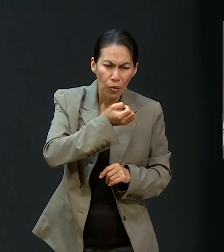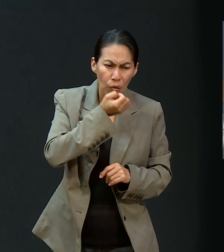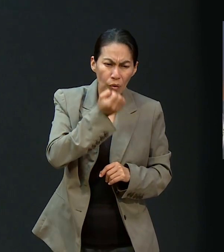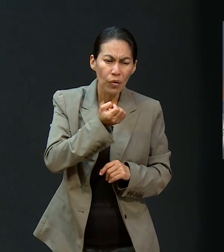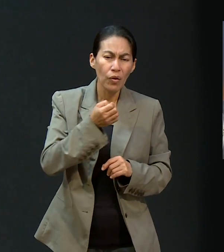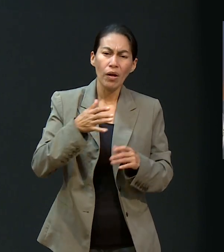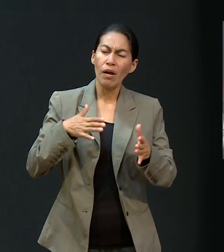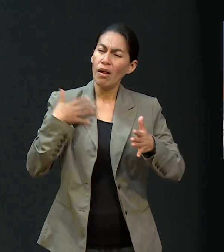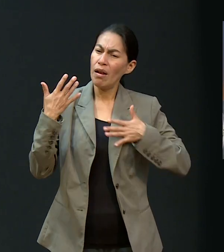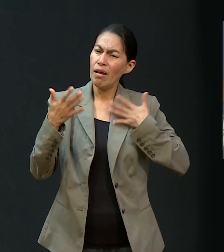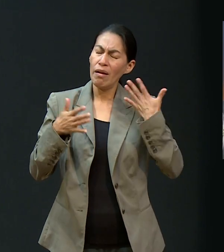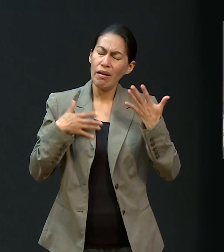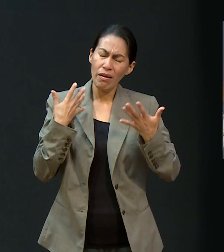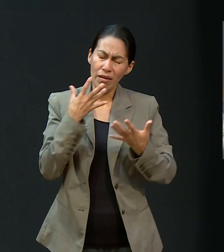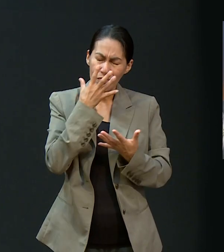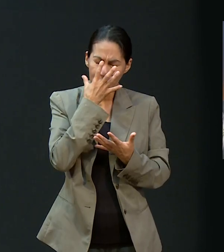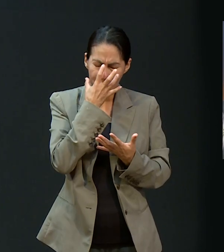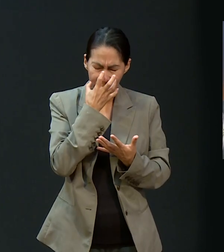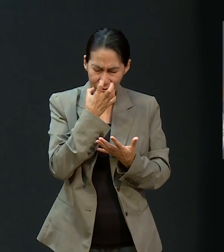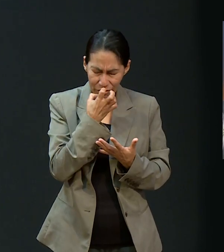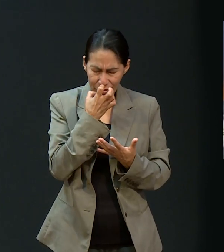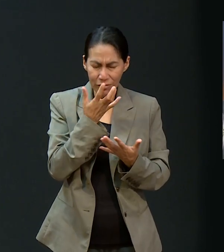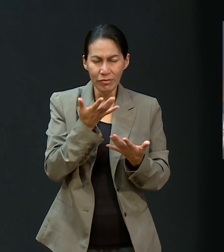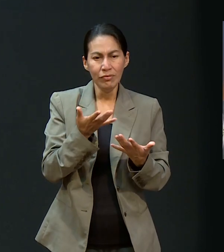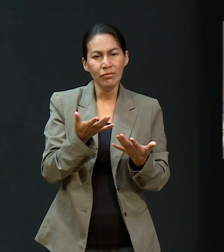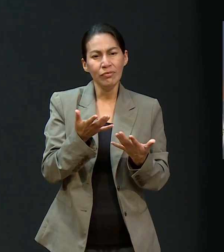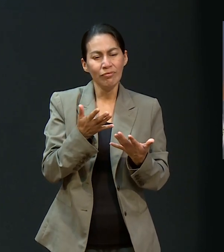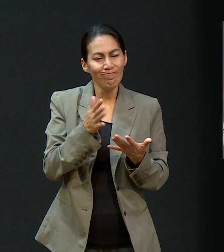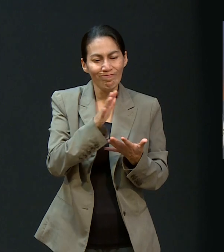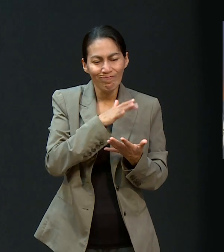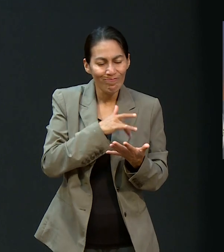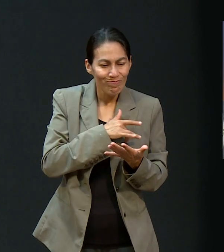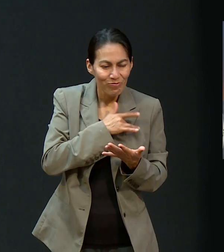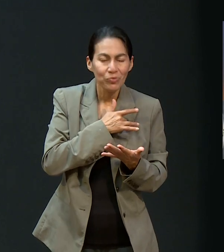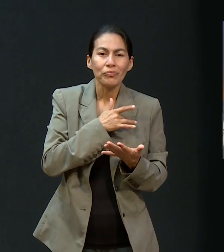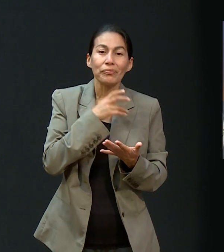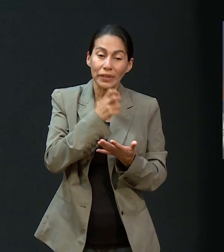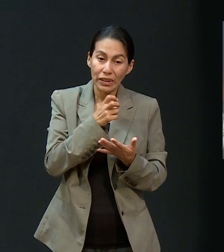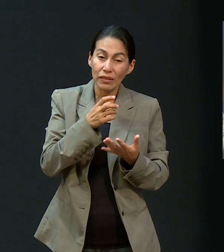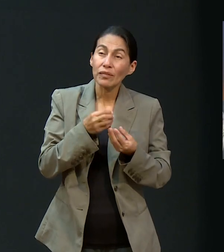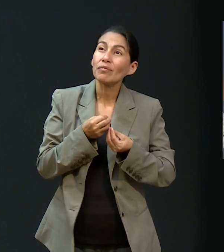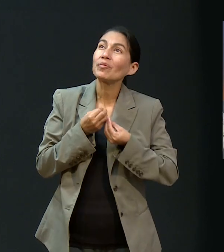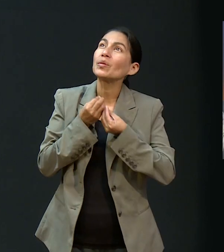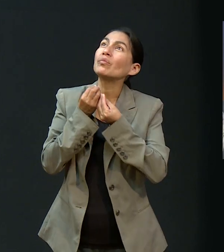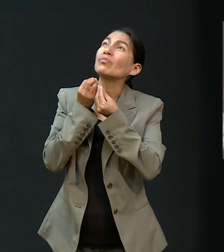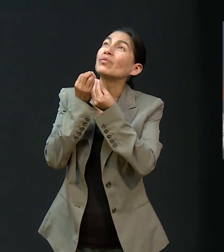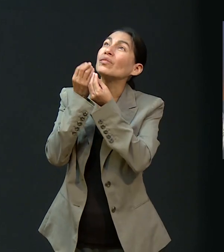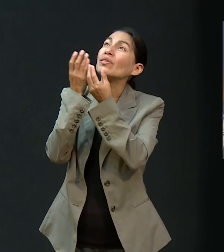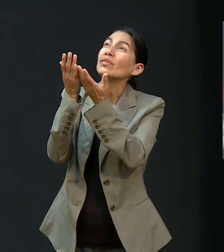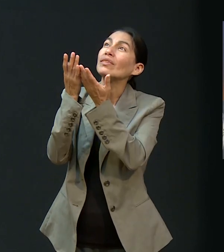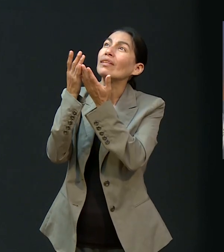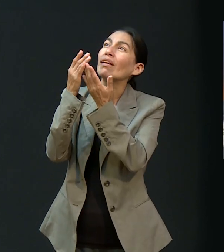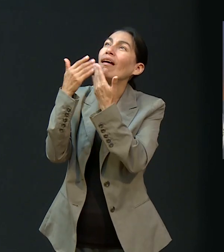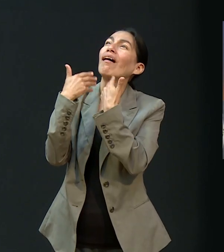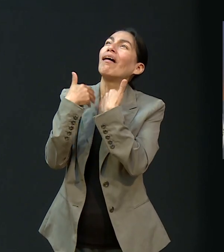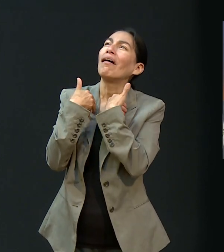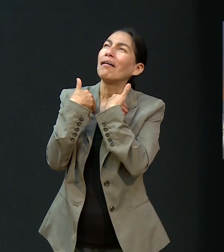mis alegrías, mis tristezas ante Dios y Él me va a entender mejor que nadie. A veces